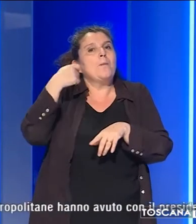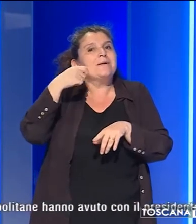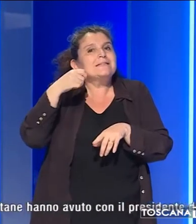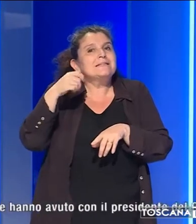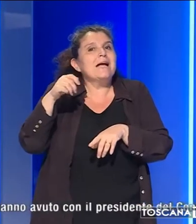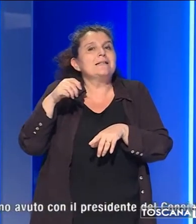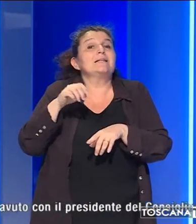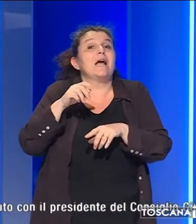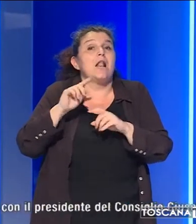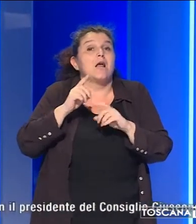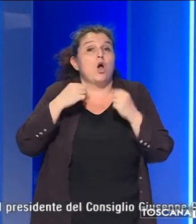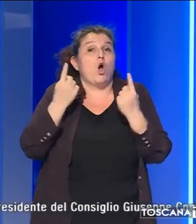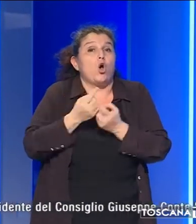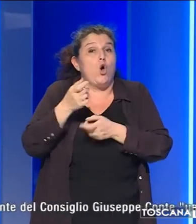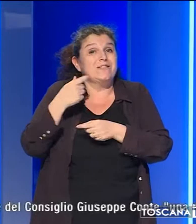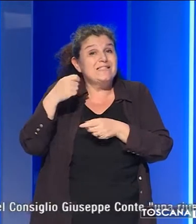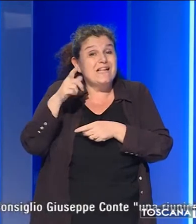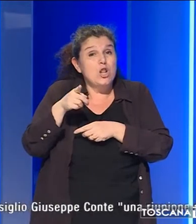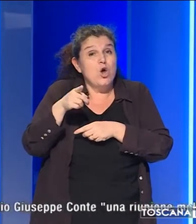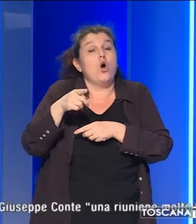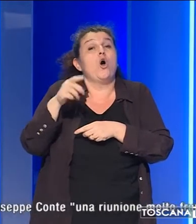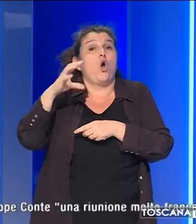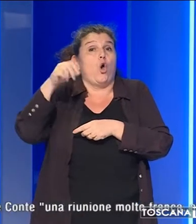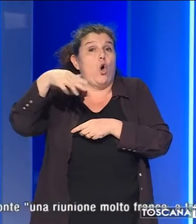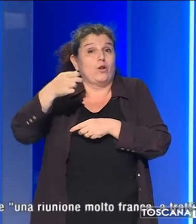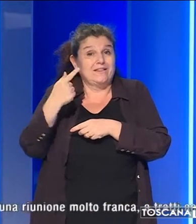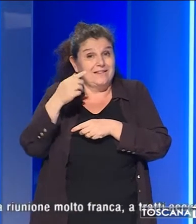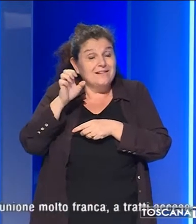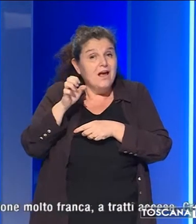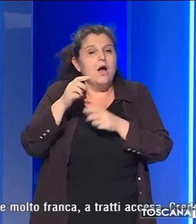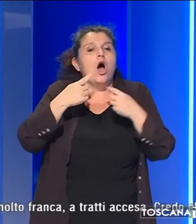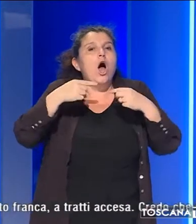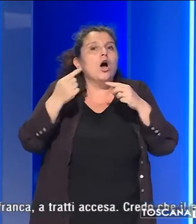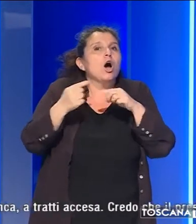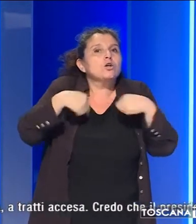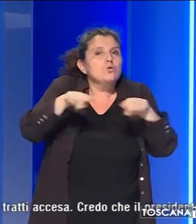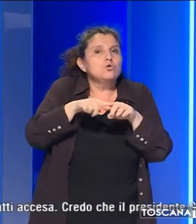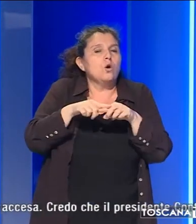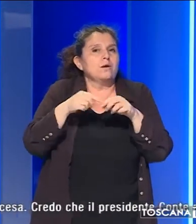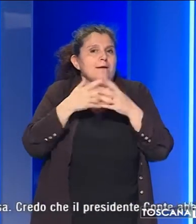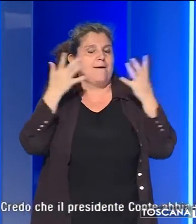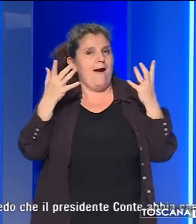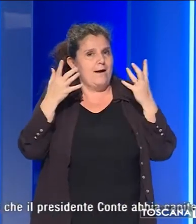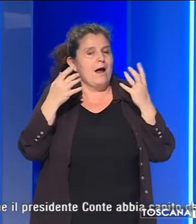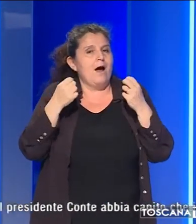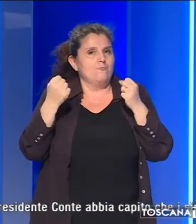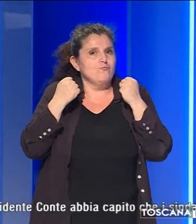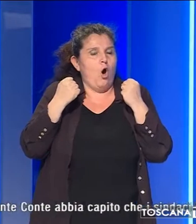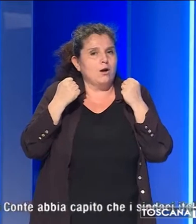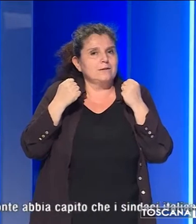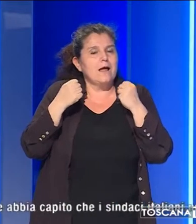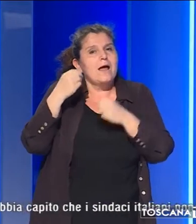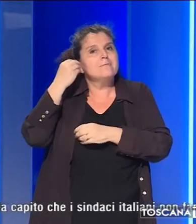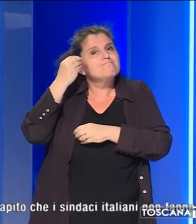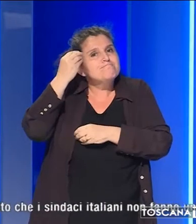Consiglio Giuseppe Conte una riunione molto franca, a tratti accesa. Credo che il presidente Conte